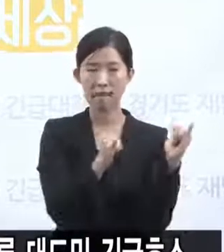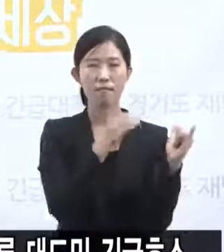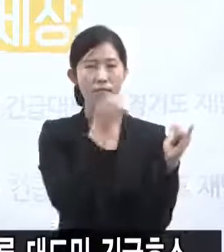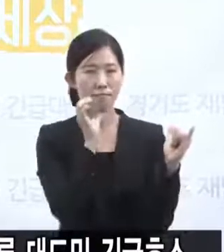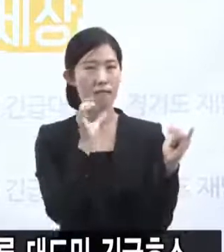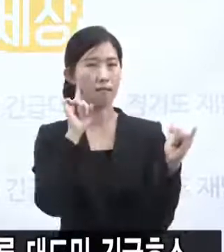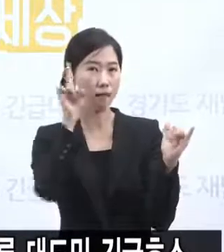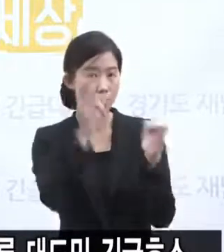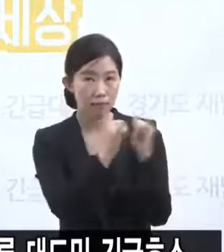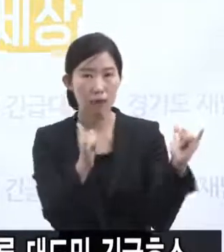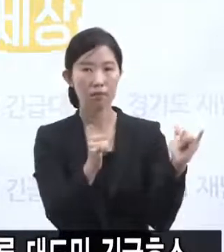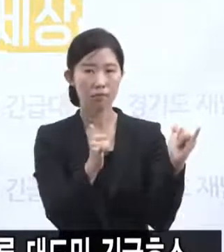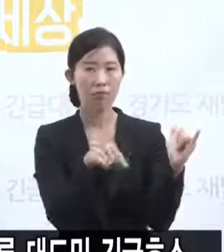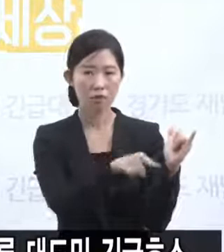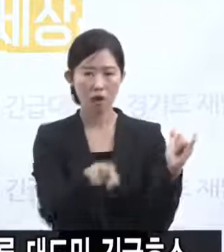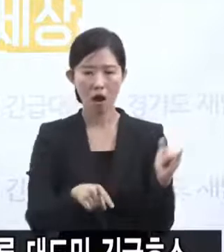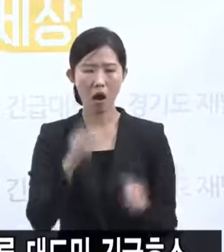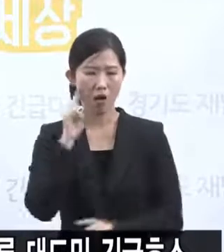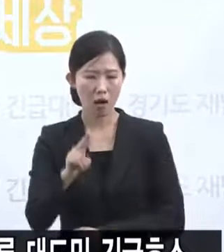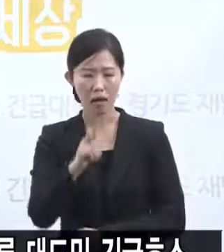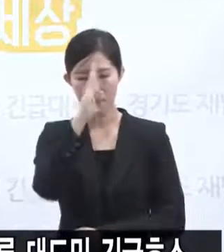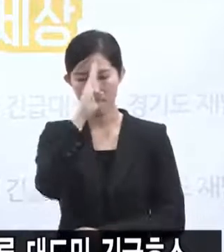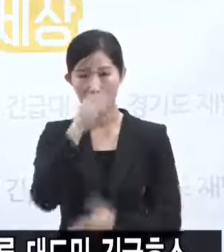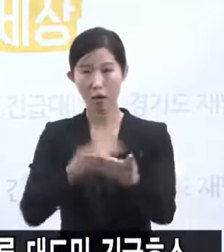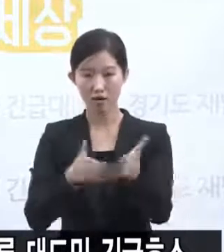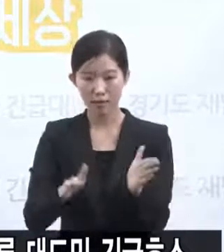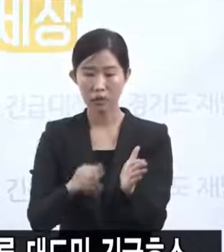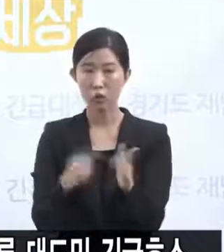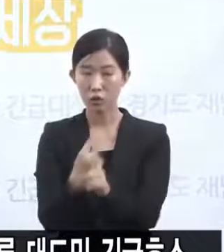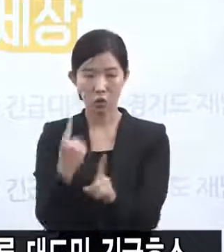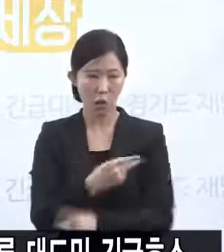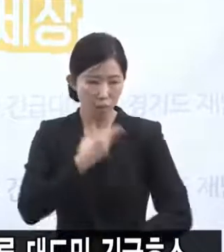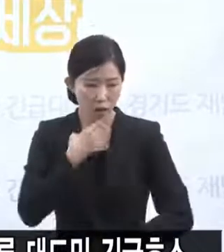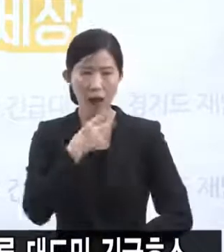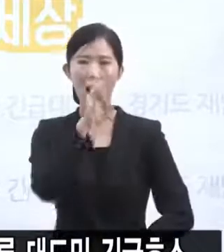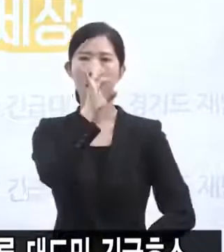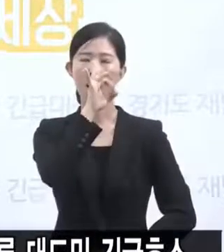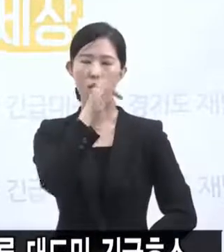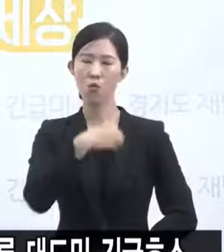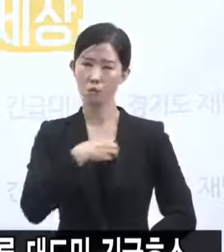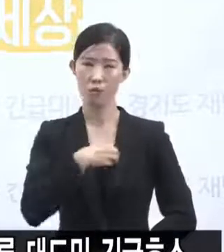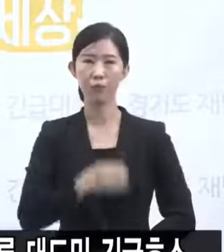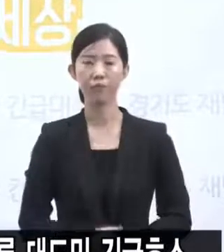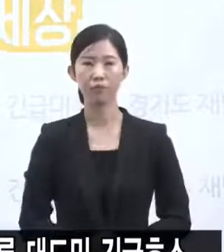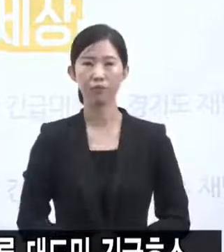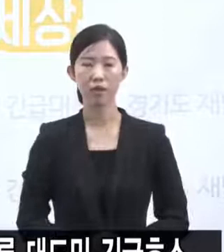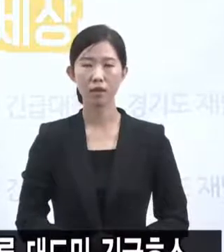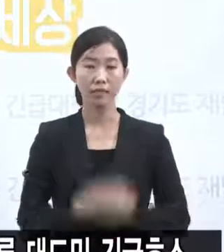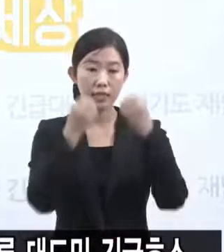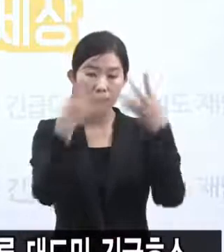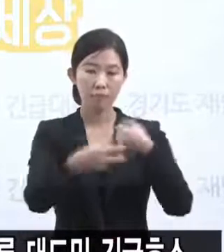상황만은 반드시 막아야 합니다. 신규 중환자 병실 추가 확보 노력도 계속하되